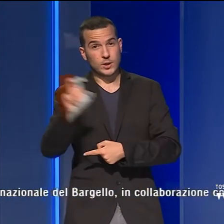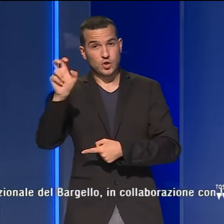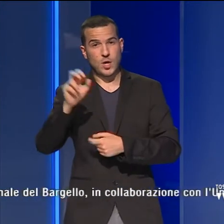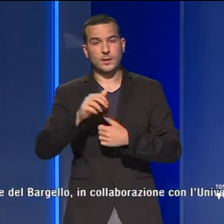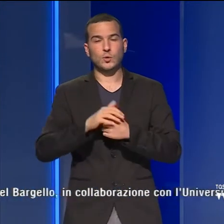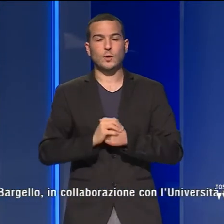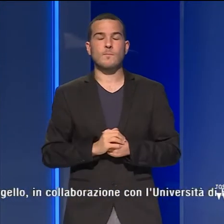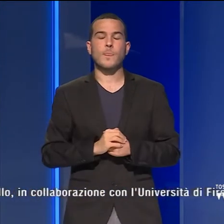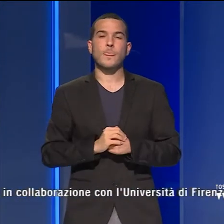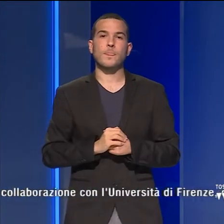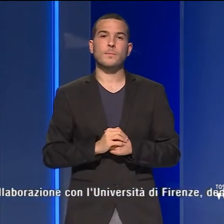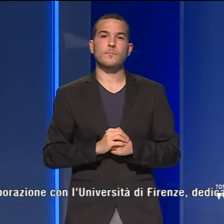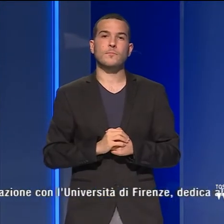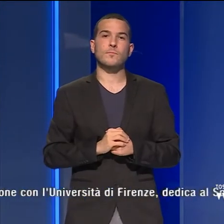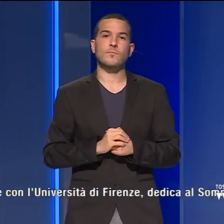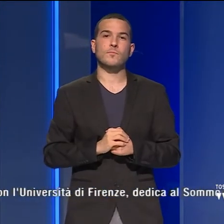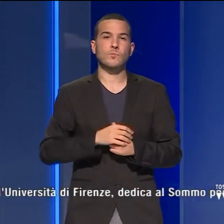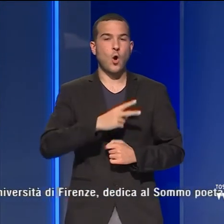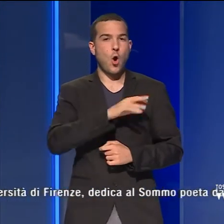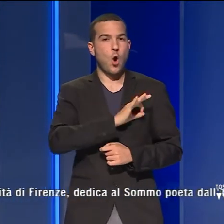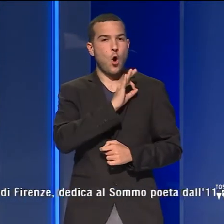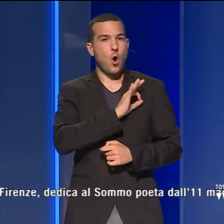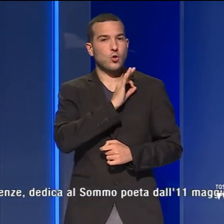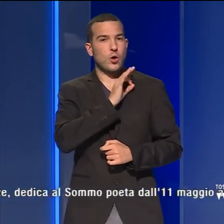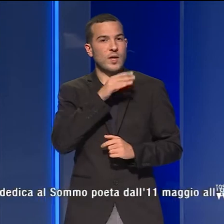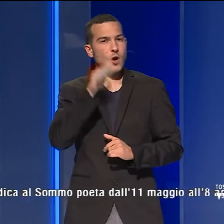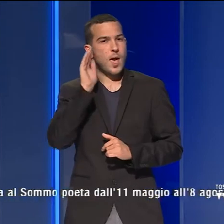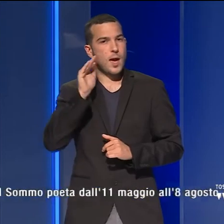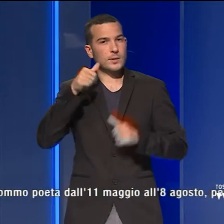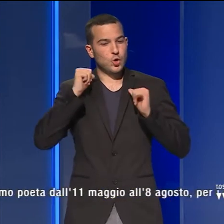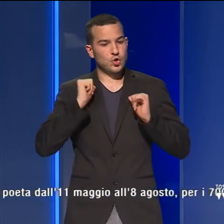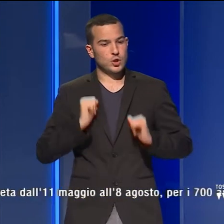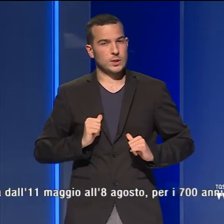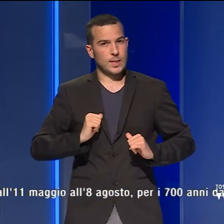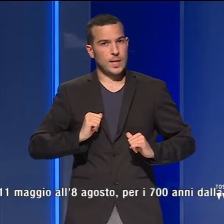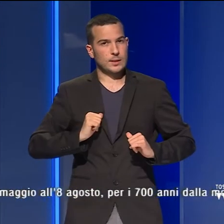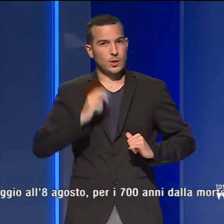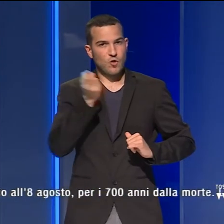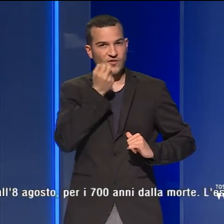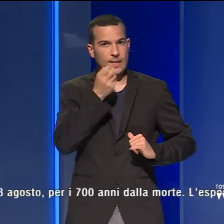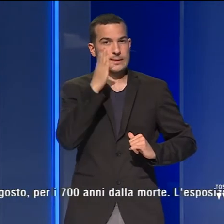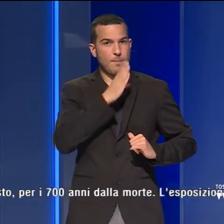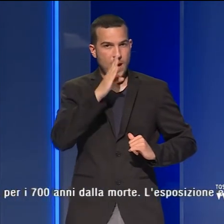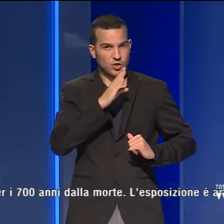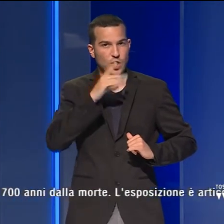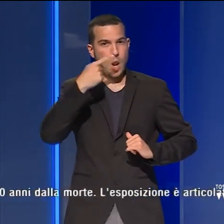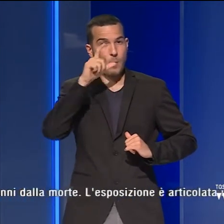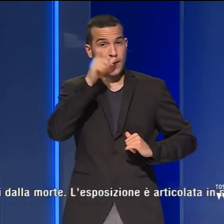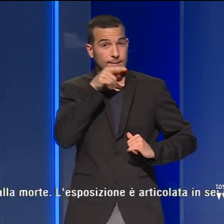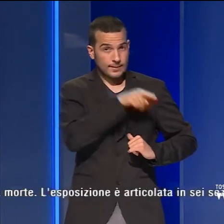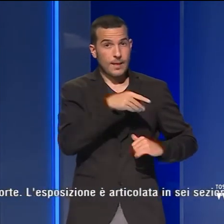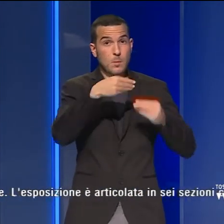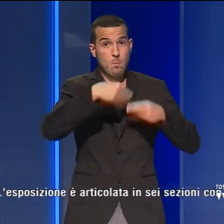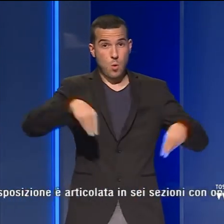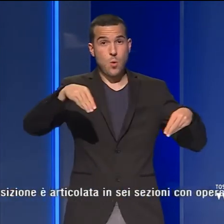onorevole e antico cittadino di Firenze il Bargello per Dante, la mostra che il Museo